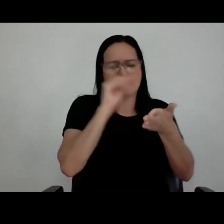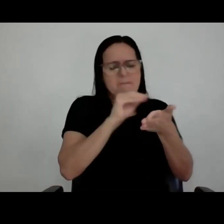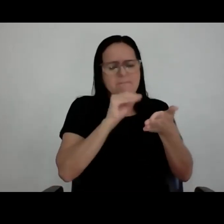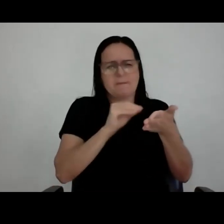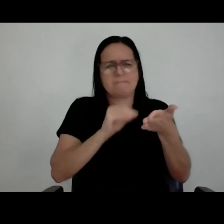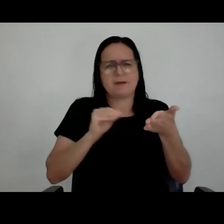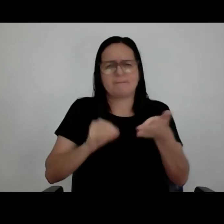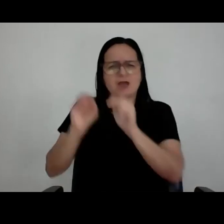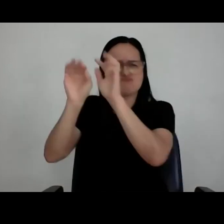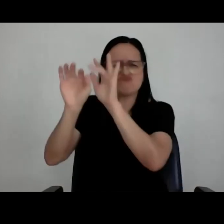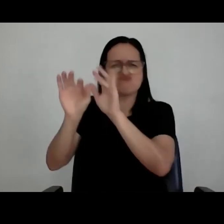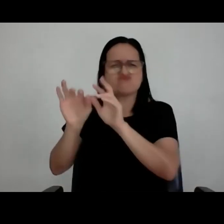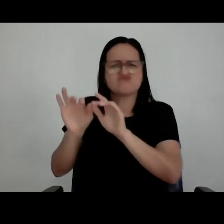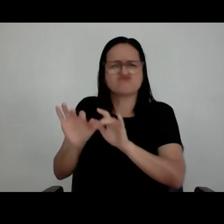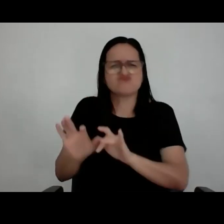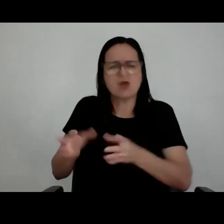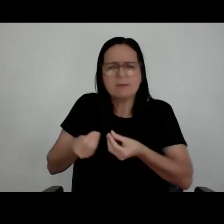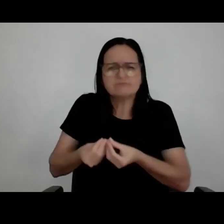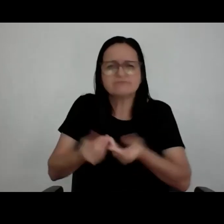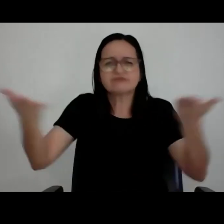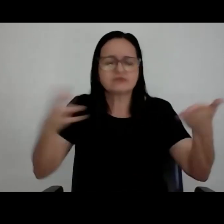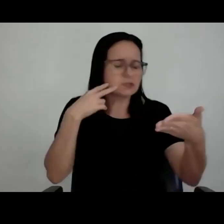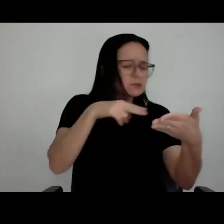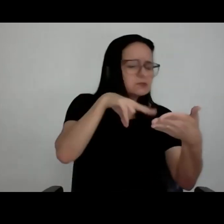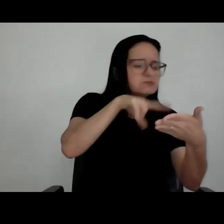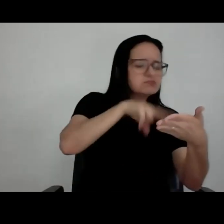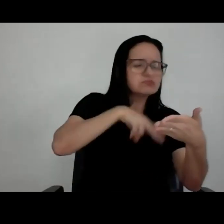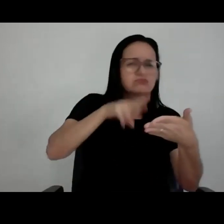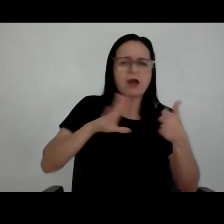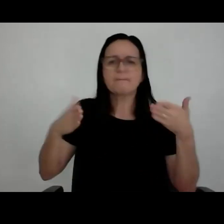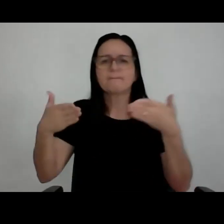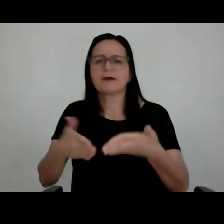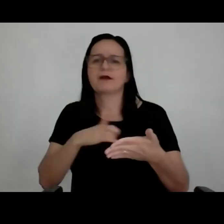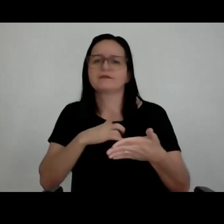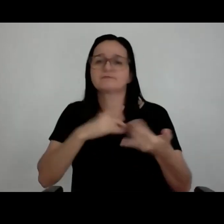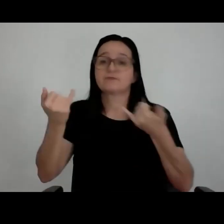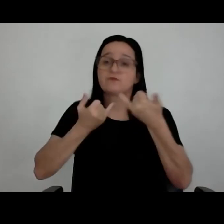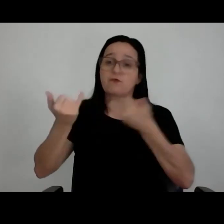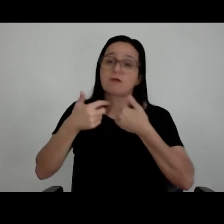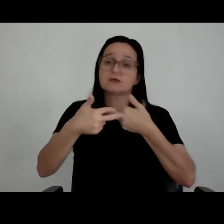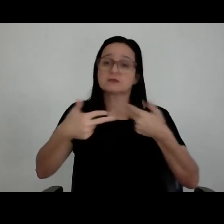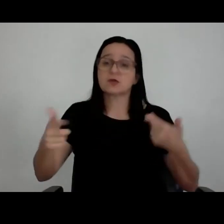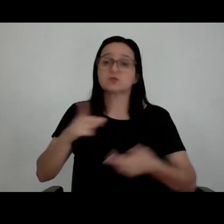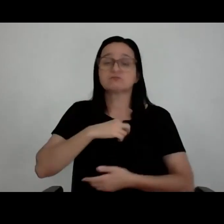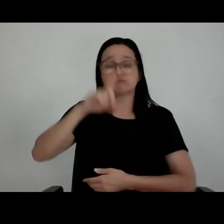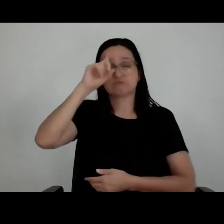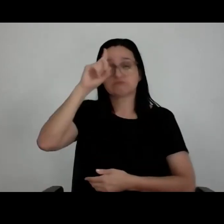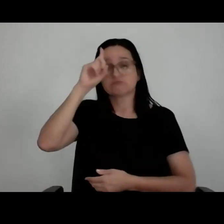uma ata. E a ata vai para as partes todas, para que todos possam convergir com todas aquelas informações. Uma reunião de arquitetura